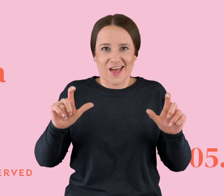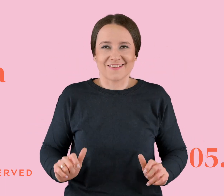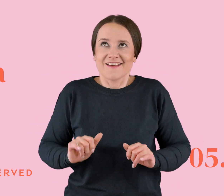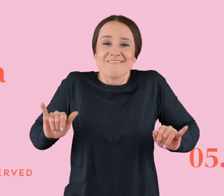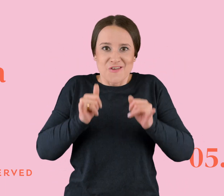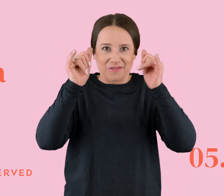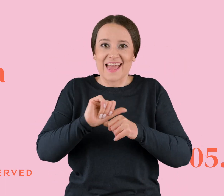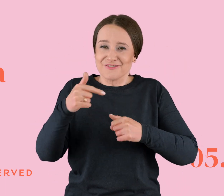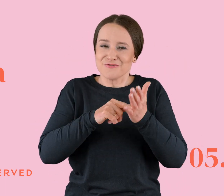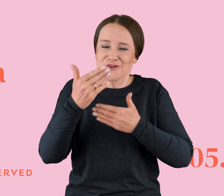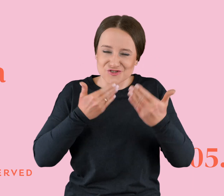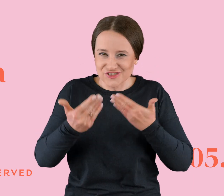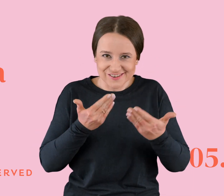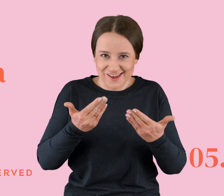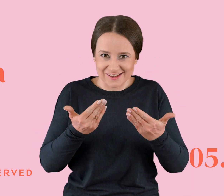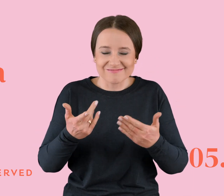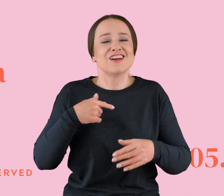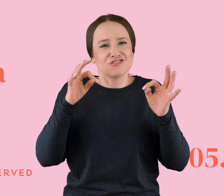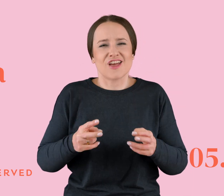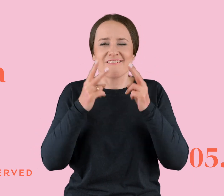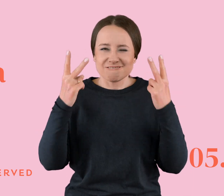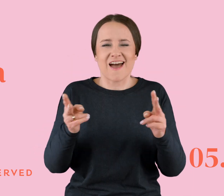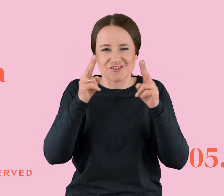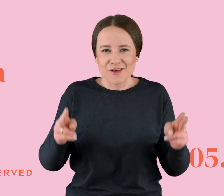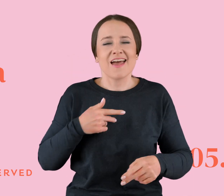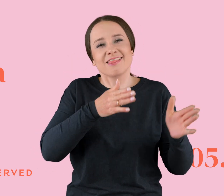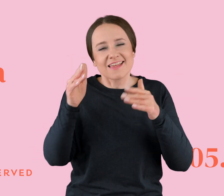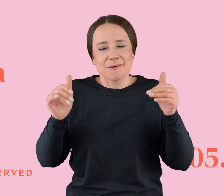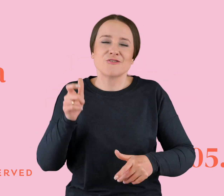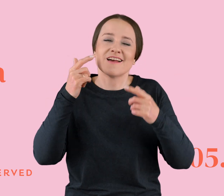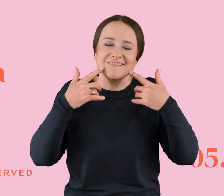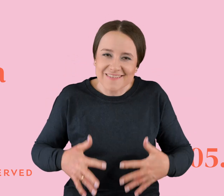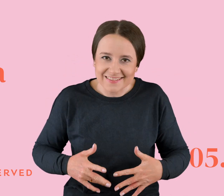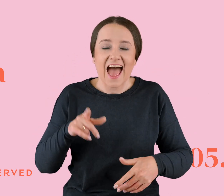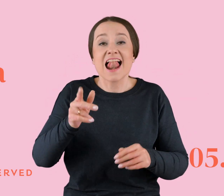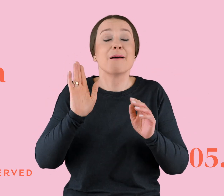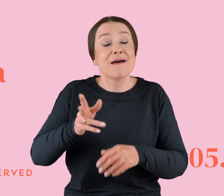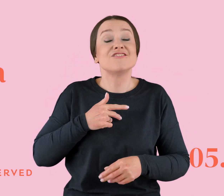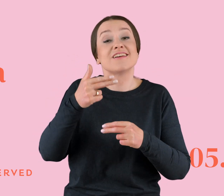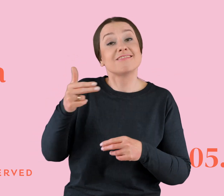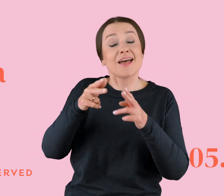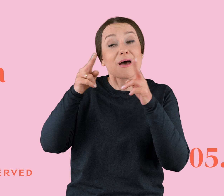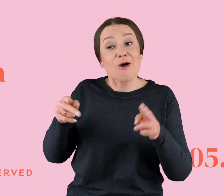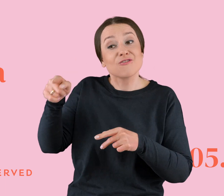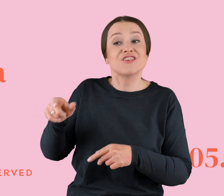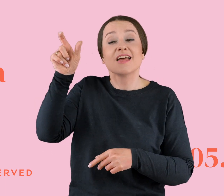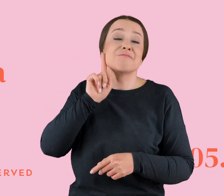idiotki. Dziś był ważny odcinek. Następny może będzie weselszy. A będzie on o typach z krzywym kręgosłupem. Też około